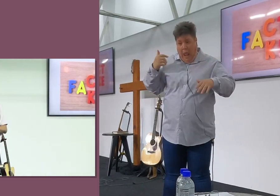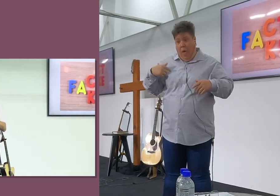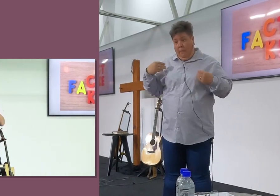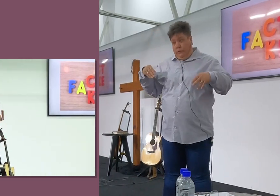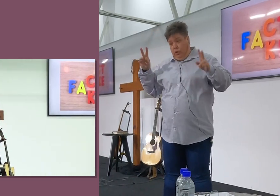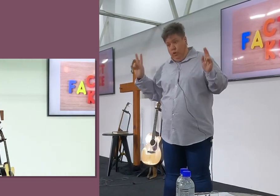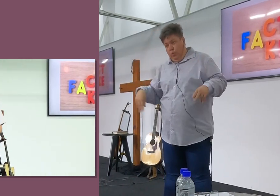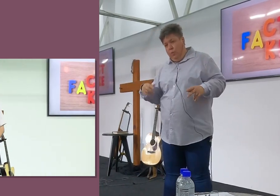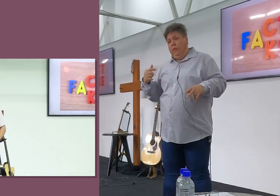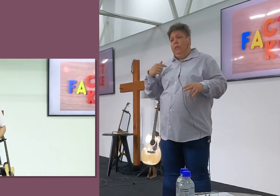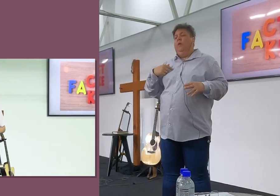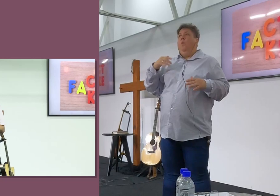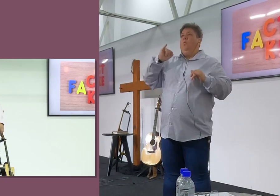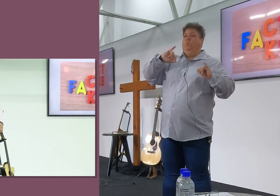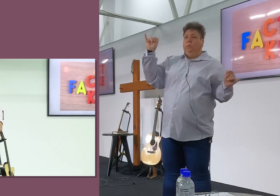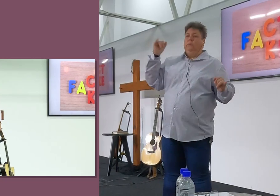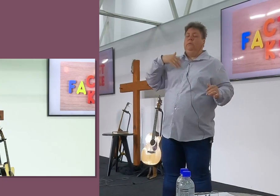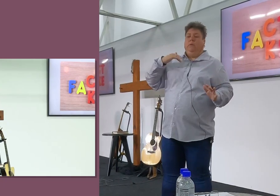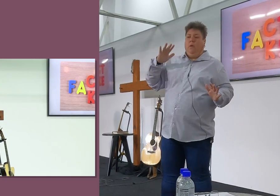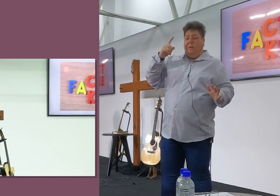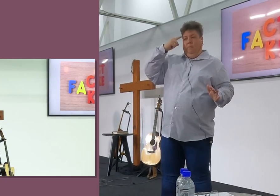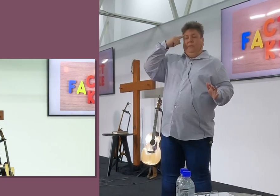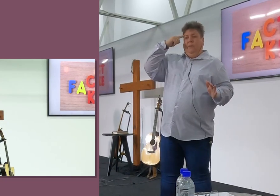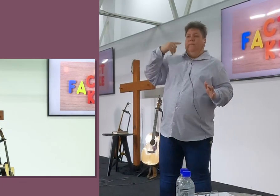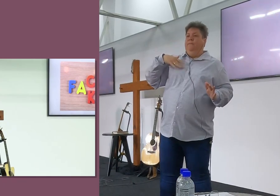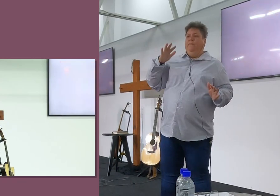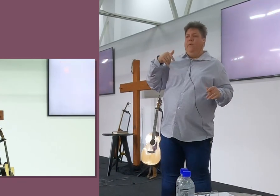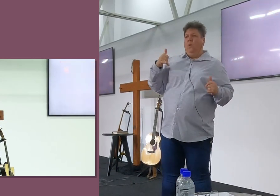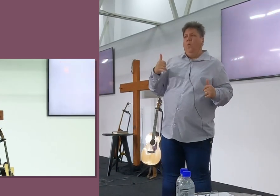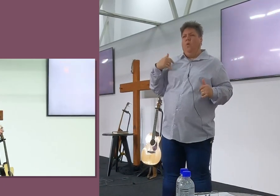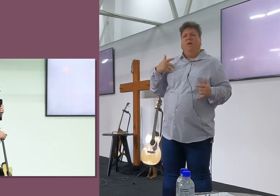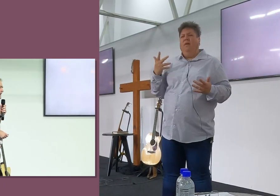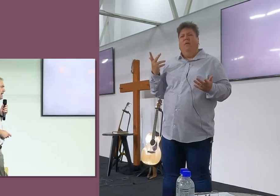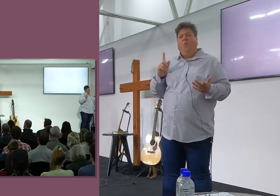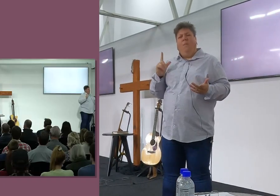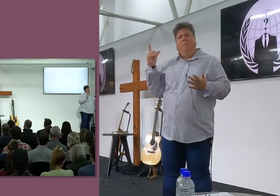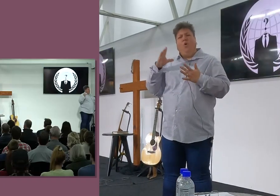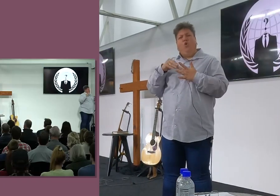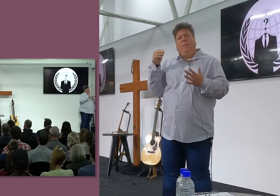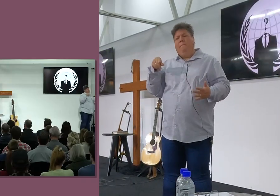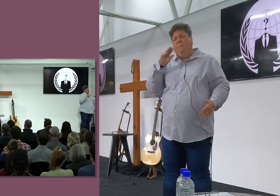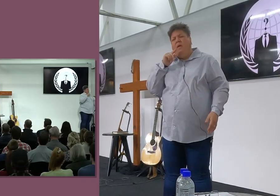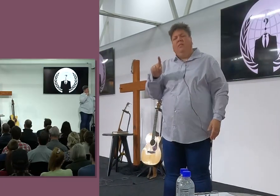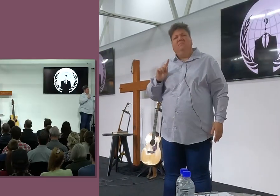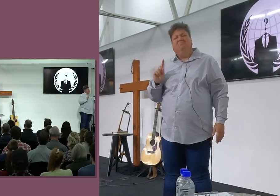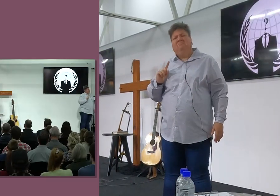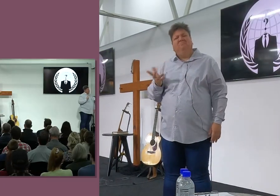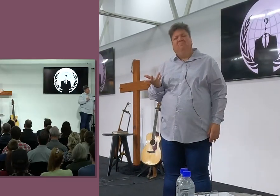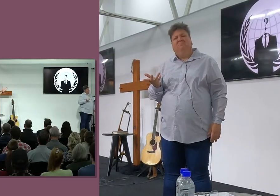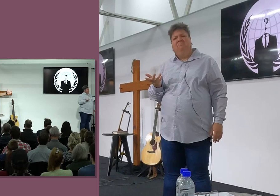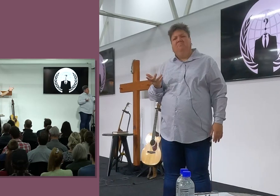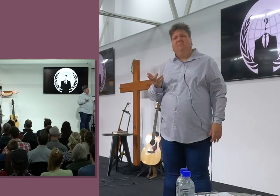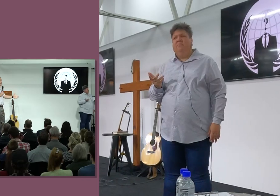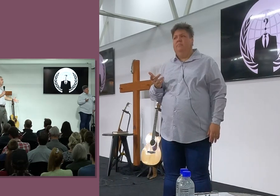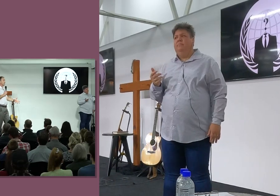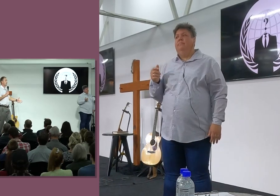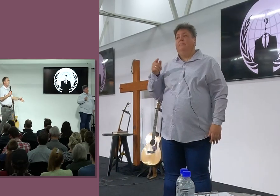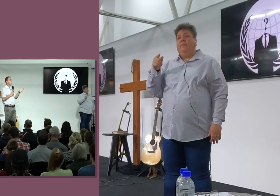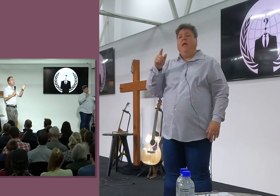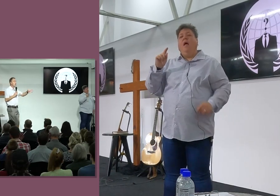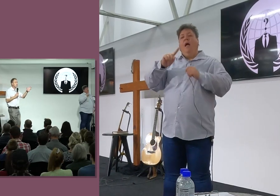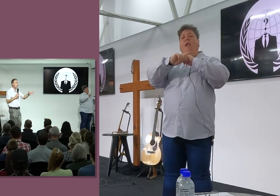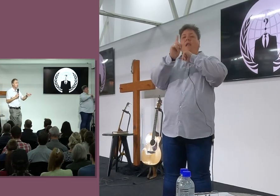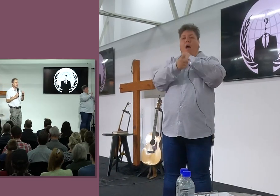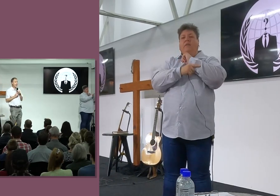het, Vooral is hulle verskrikkelijke sondes gedoen het, Nou julle, Wanneer nou, Waai gaan ek met die reële story, En wat ek eindelijk gaan met die reële story, Is ons laaste namloes held,